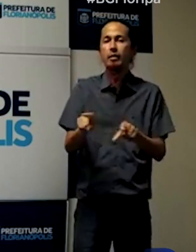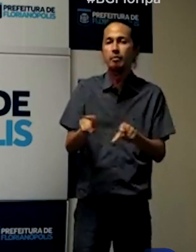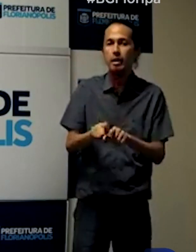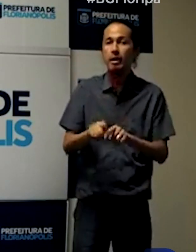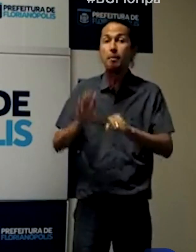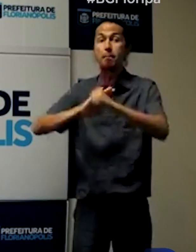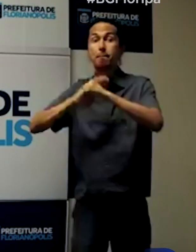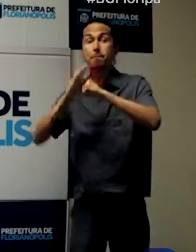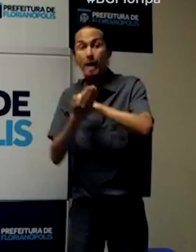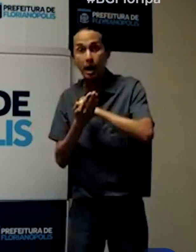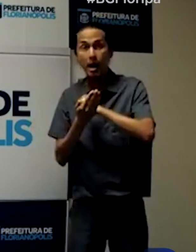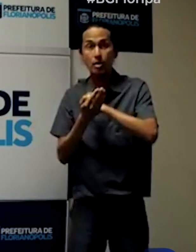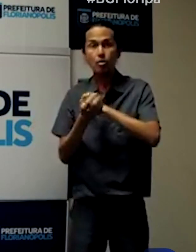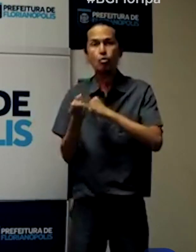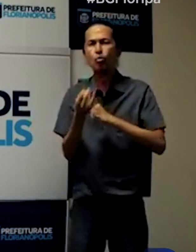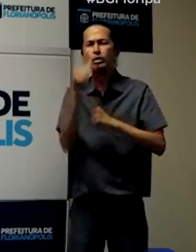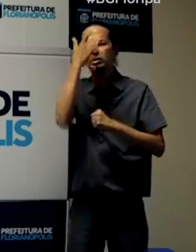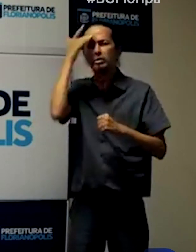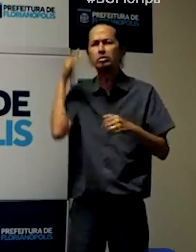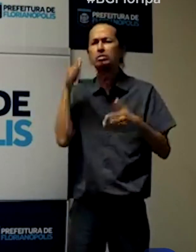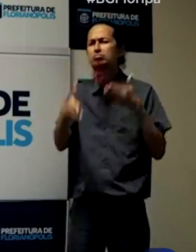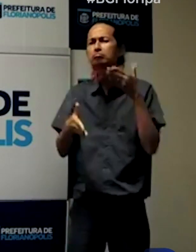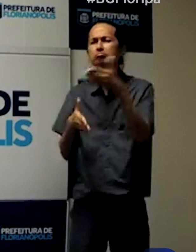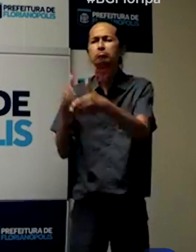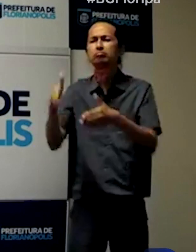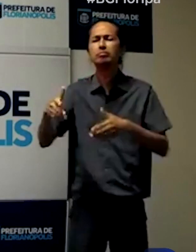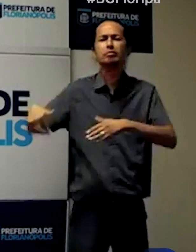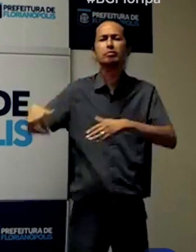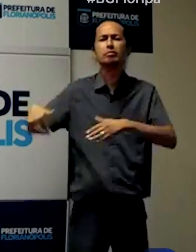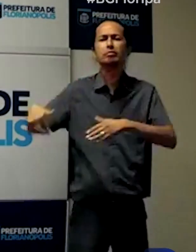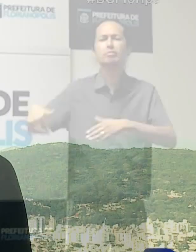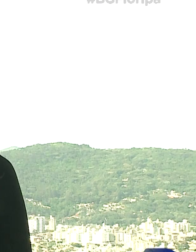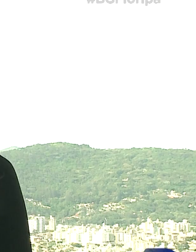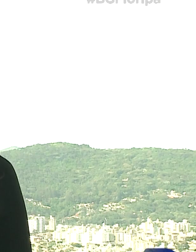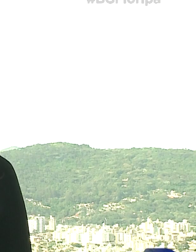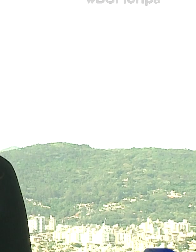e, de acordo com esse percentual, a gente vai calcular o covidômetro.